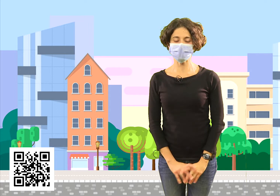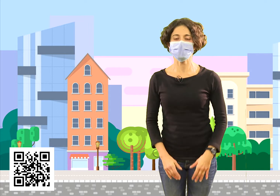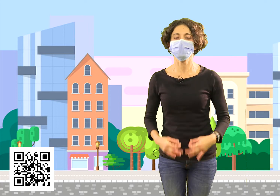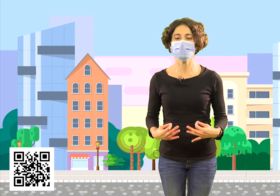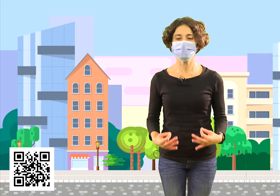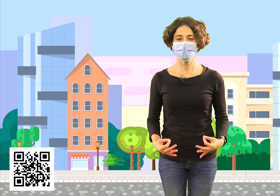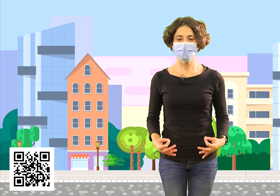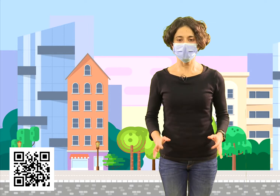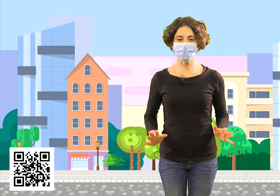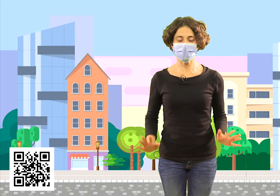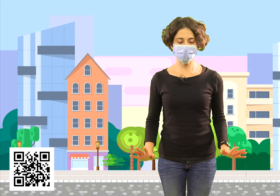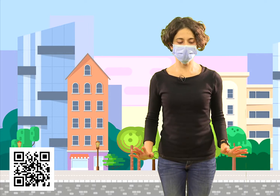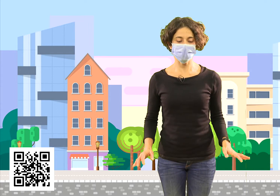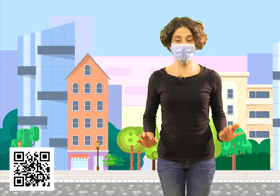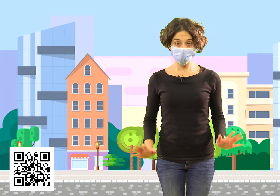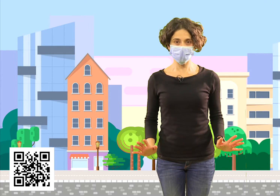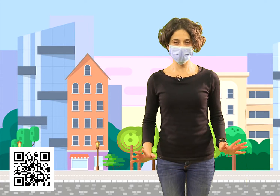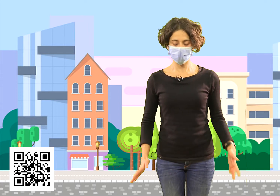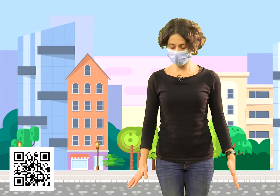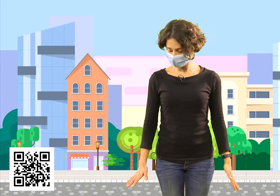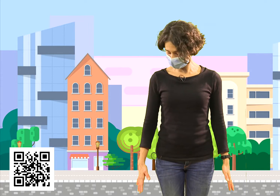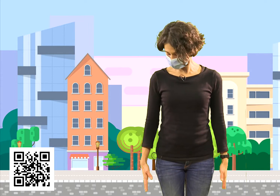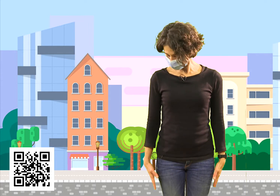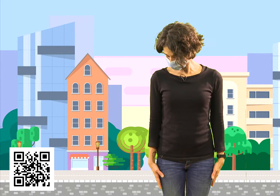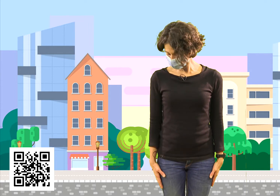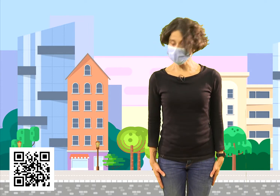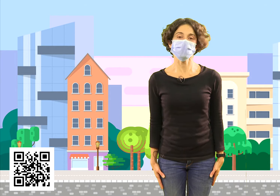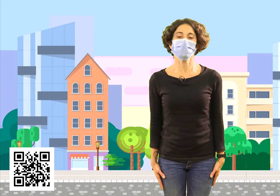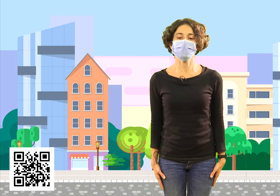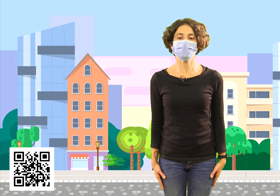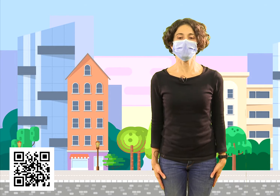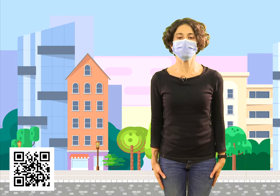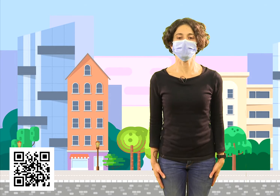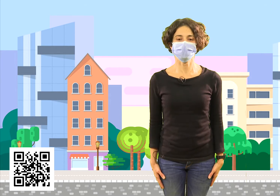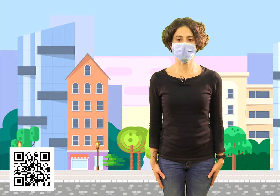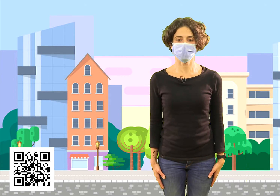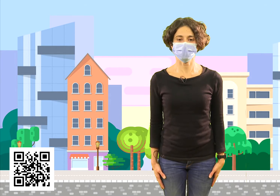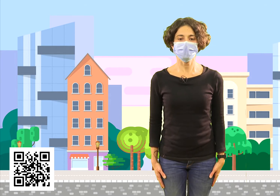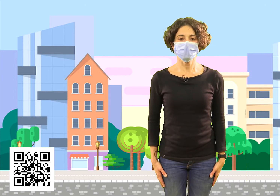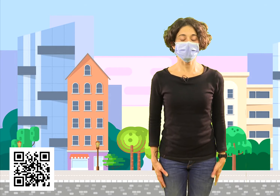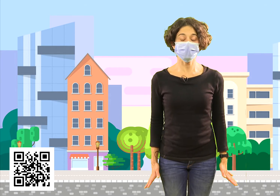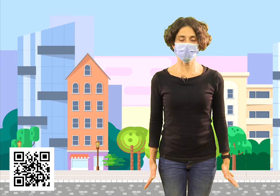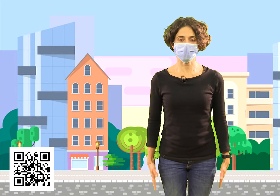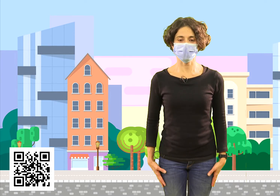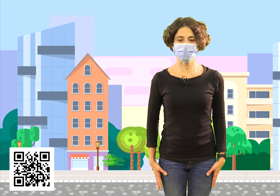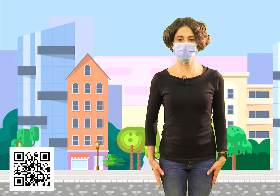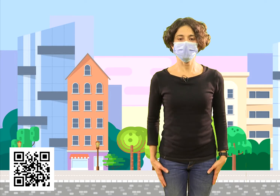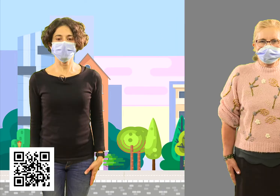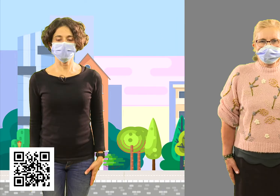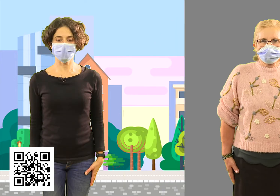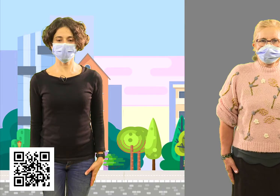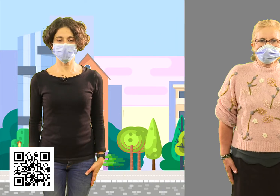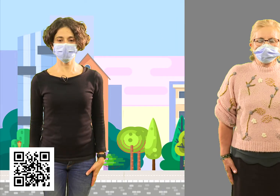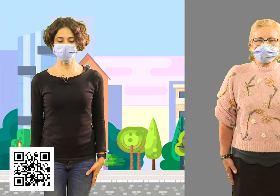casas adivinar la posición, el número que voy a colocar en mi brazo, en mi cuerpo, perdón.